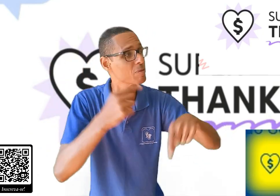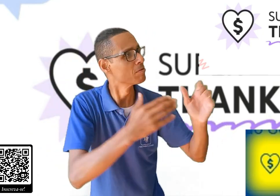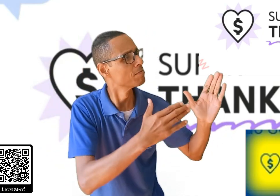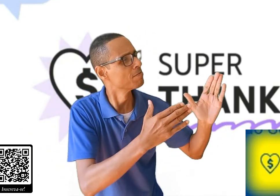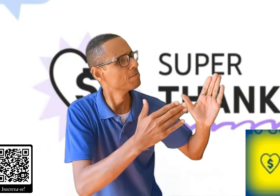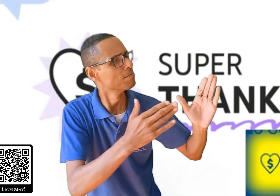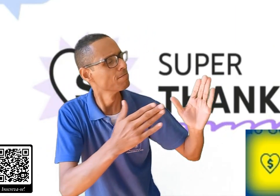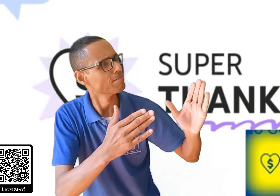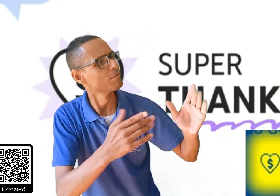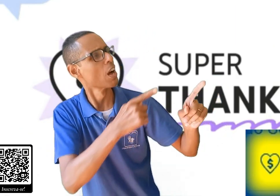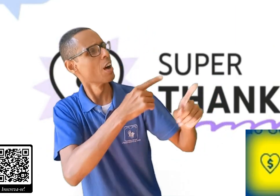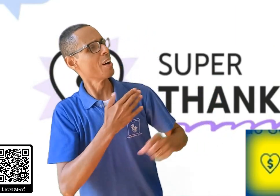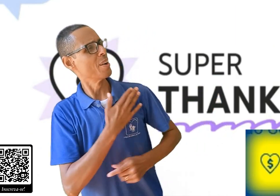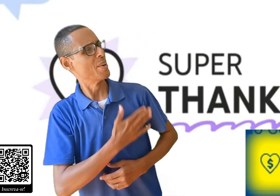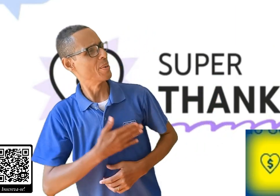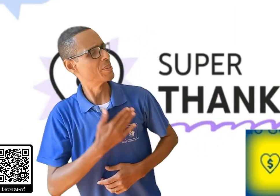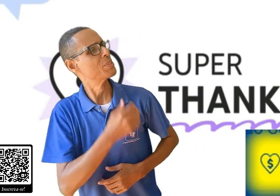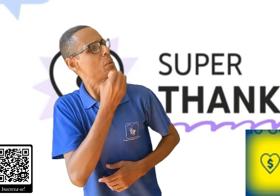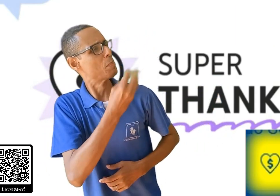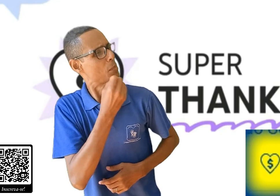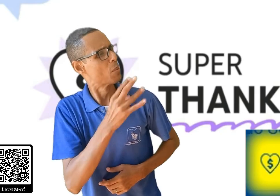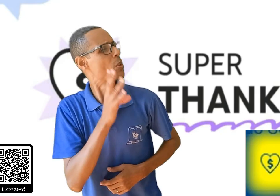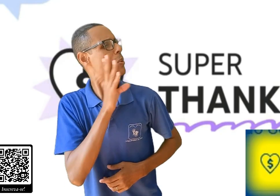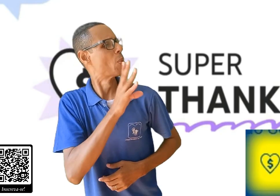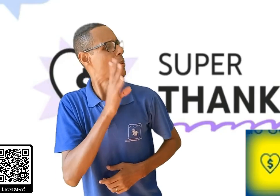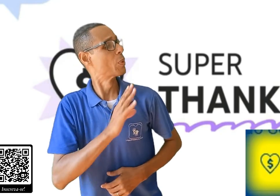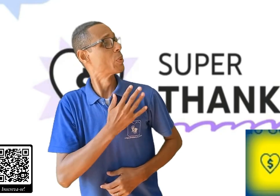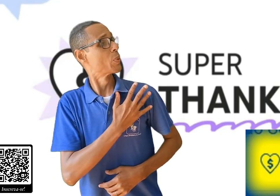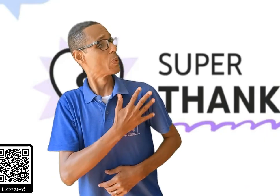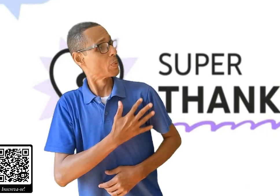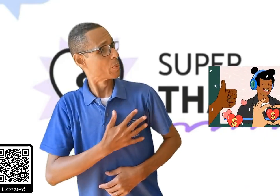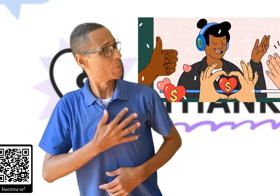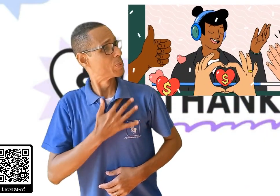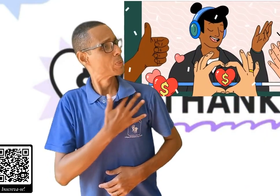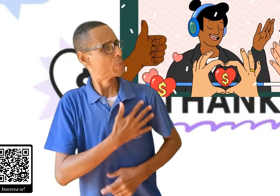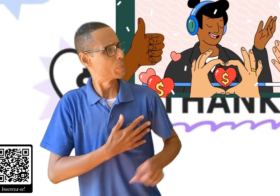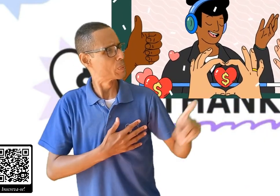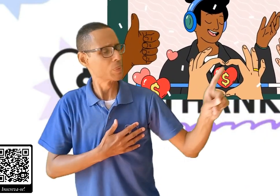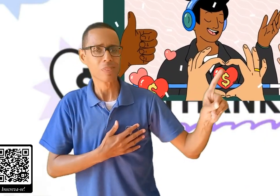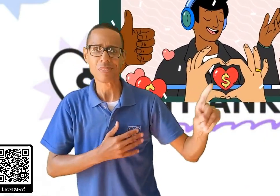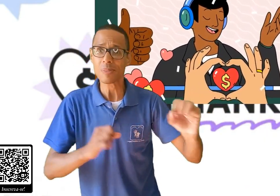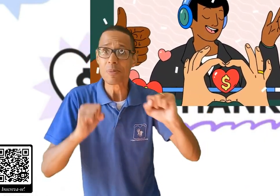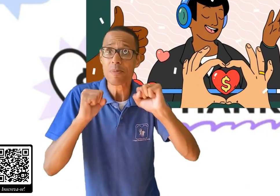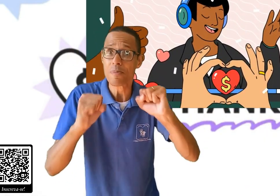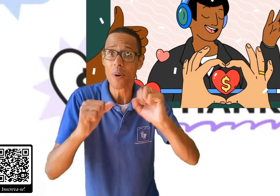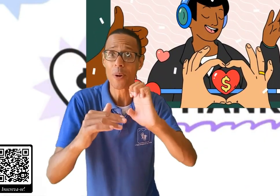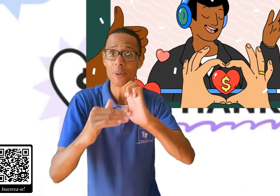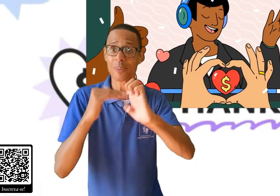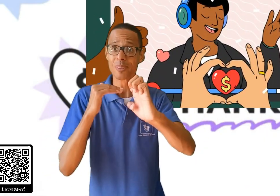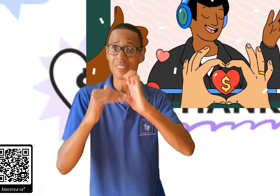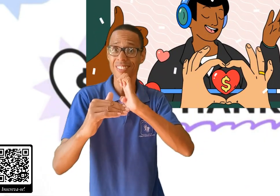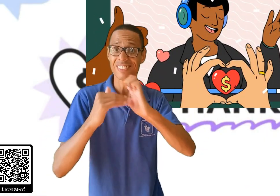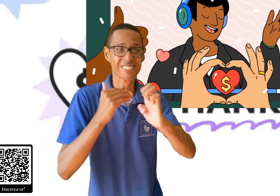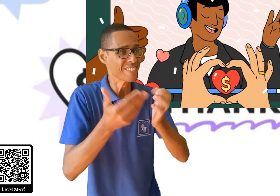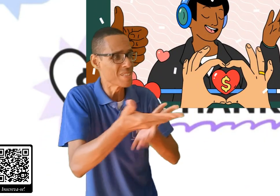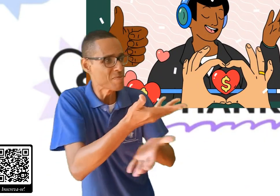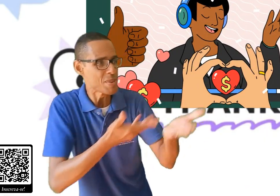permite a você, inscrito no canal, enviar-me um comentário exclusivo, colorido e